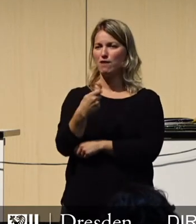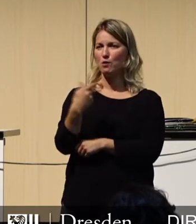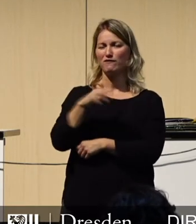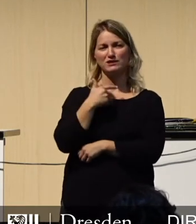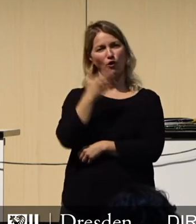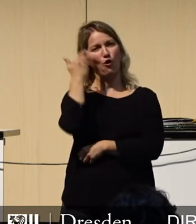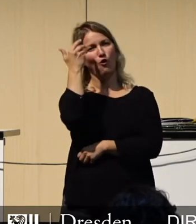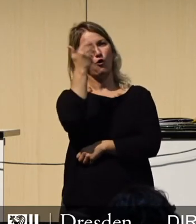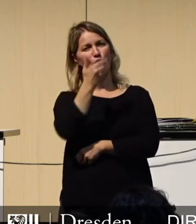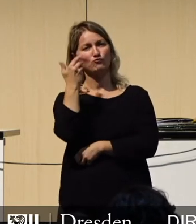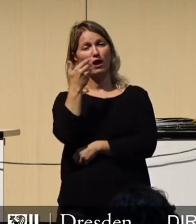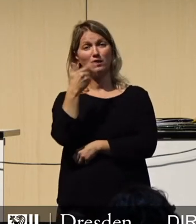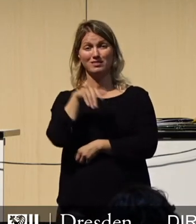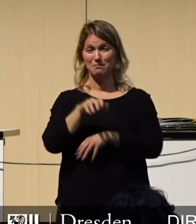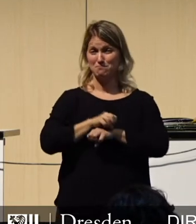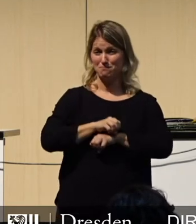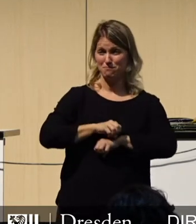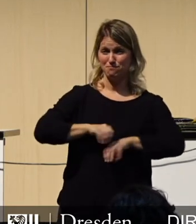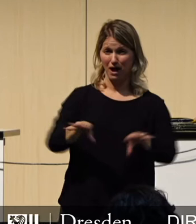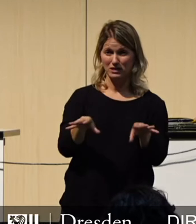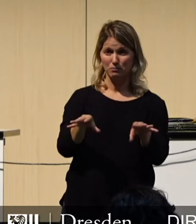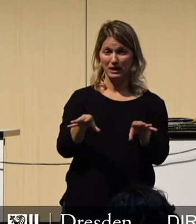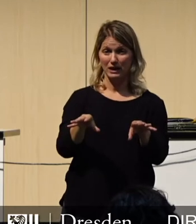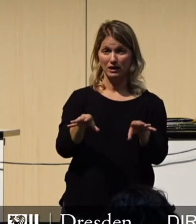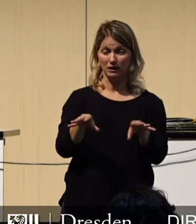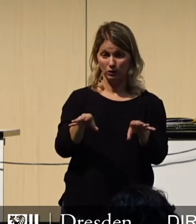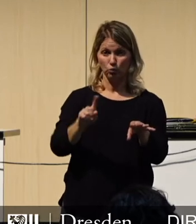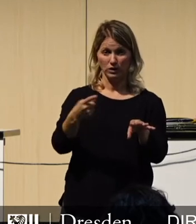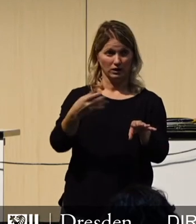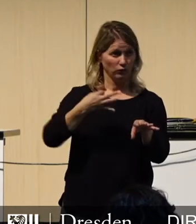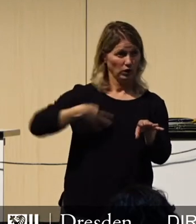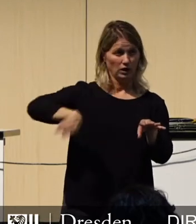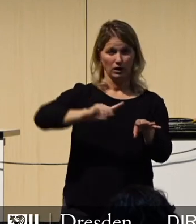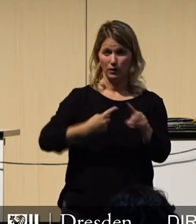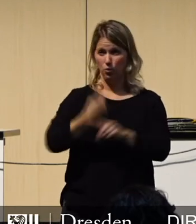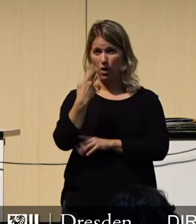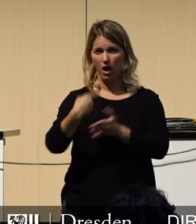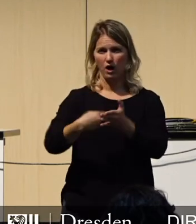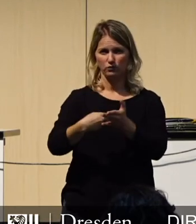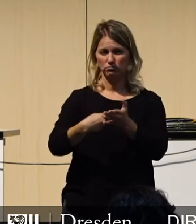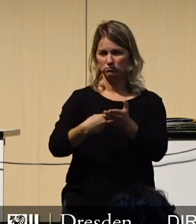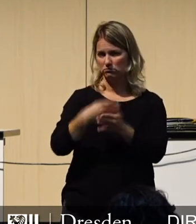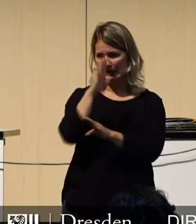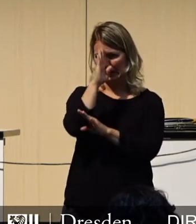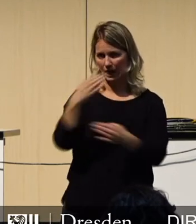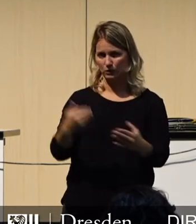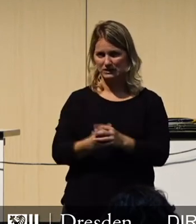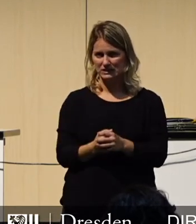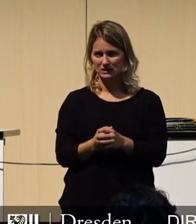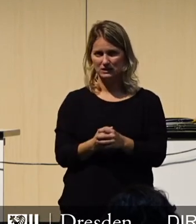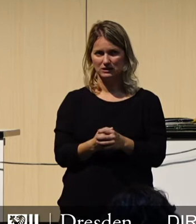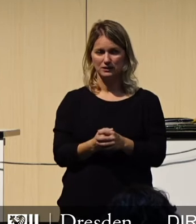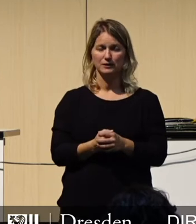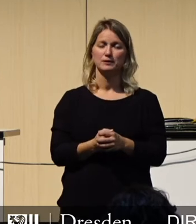dass uns diese Pandemie vor solche Herausforderungen stellen wird. Und auch wenn es nur in